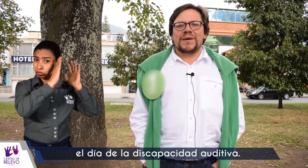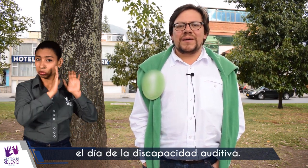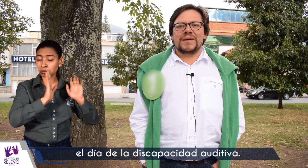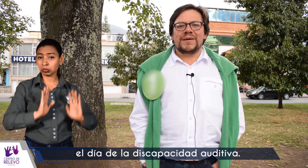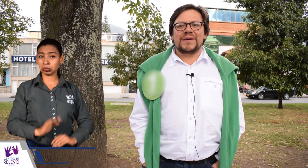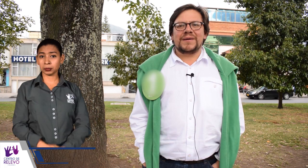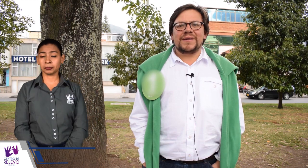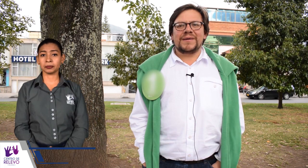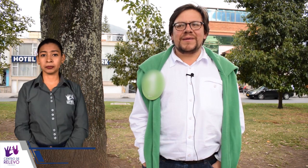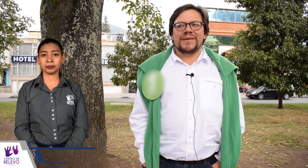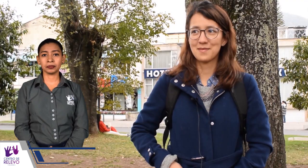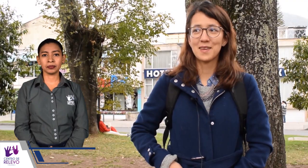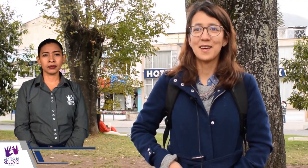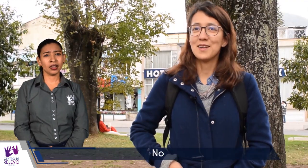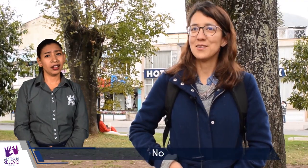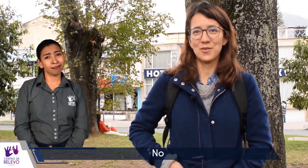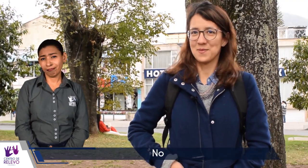Auditiva.